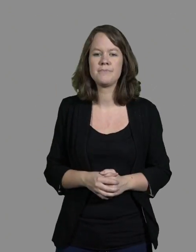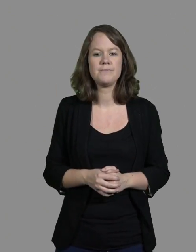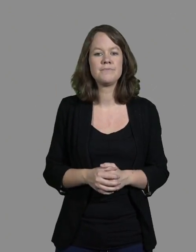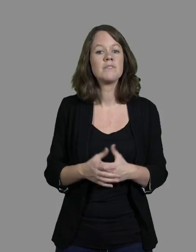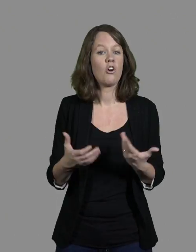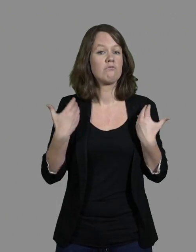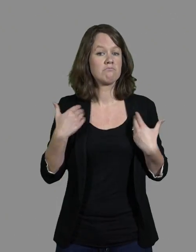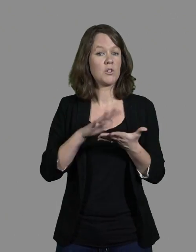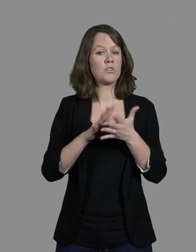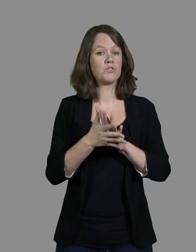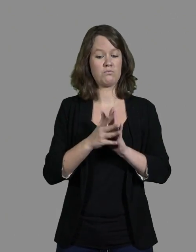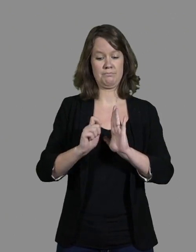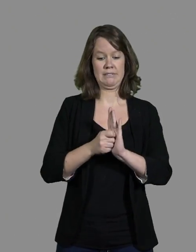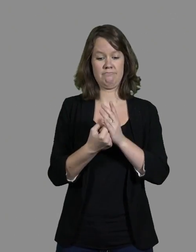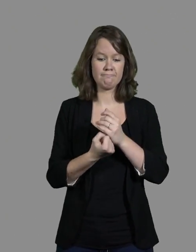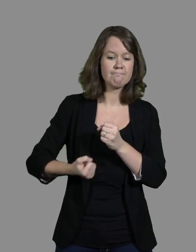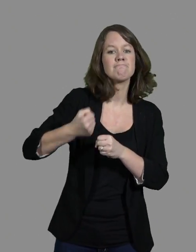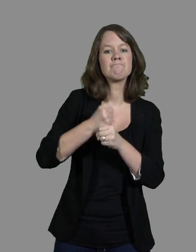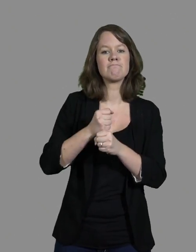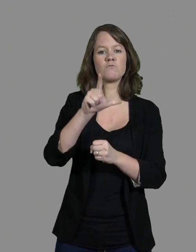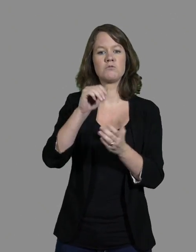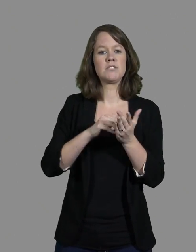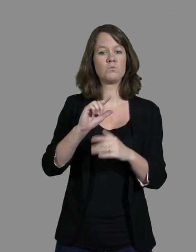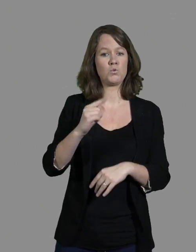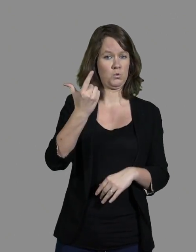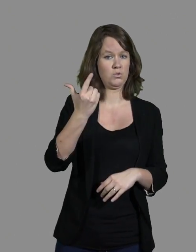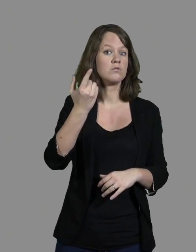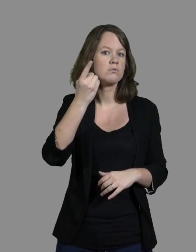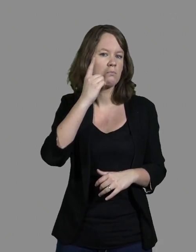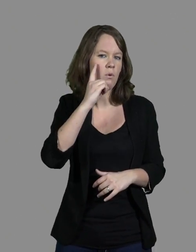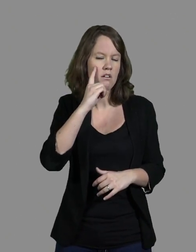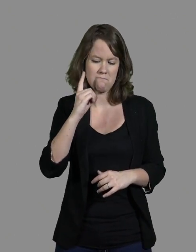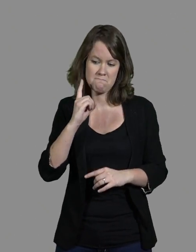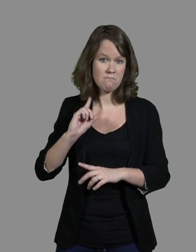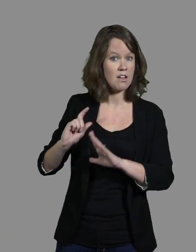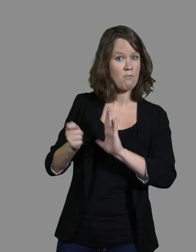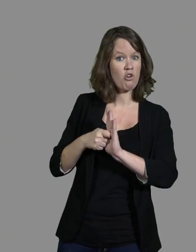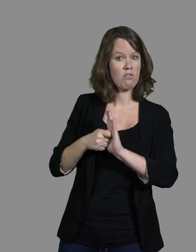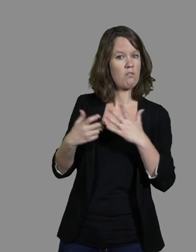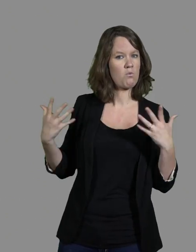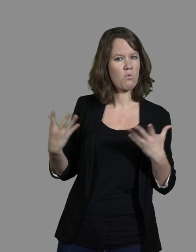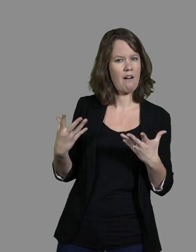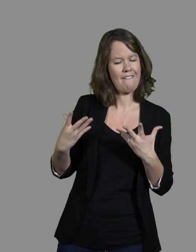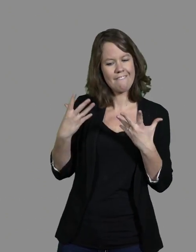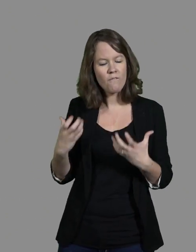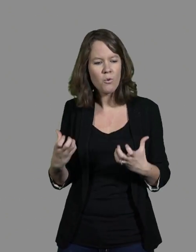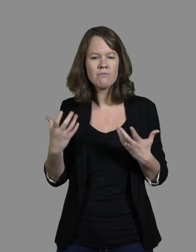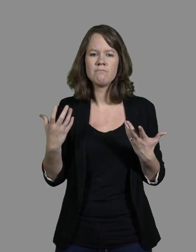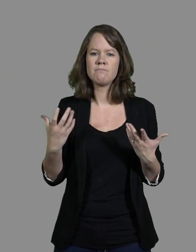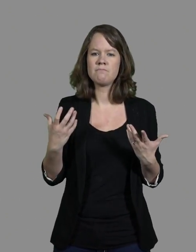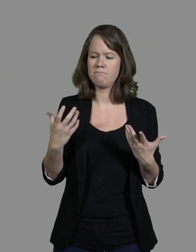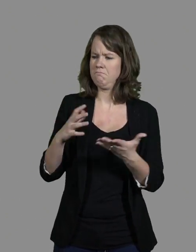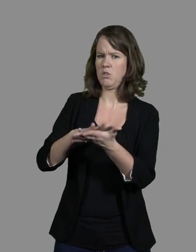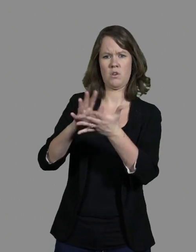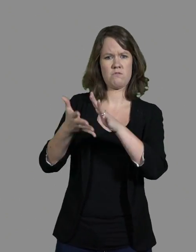quand je l'ai montée en 2012, je l'ai montée parce qu'à l'époque, je cherchais une association pour personnes